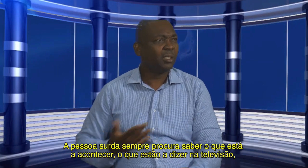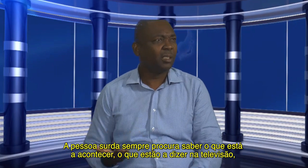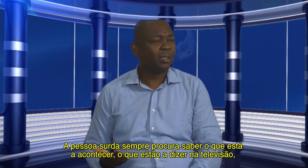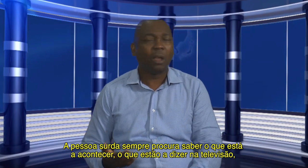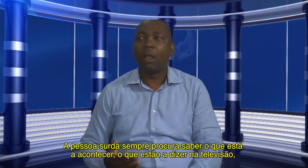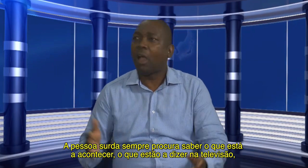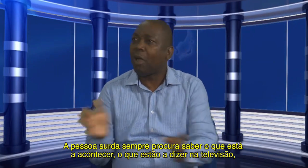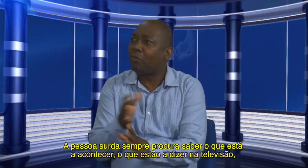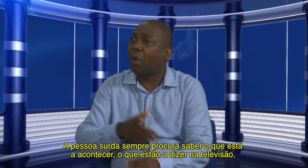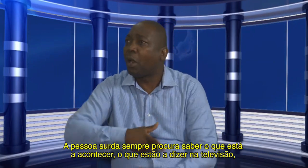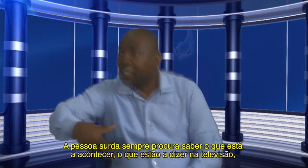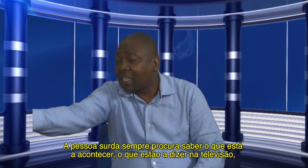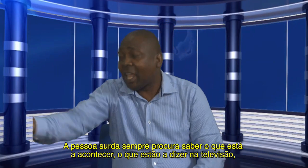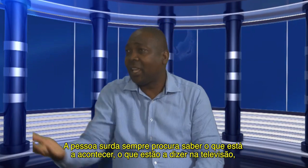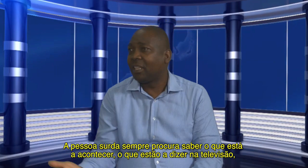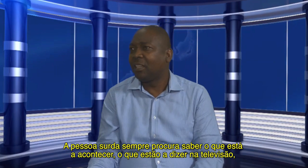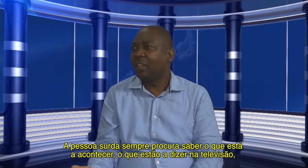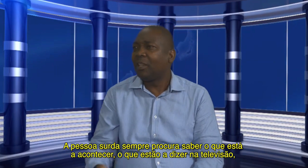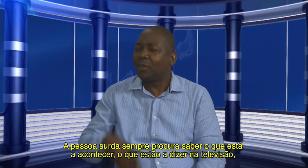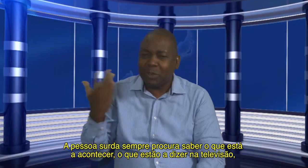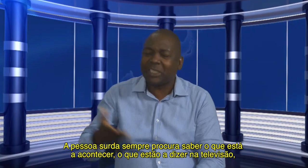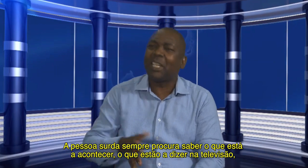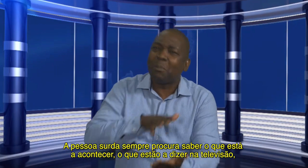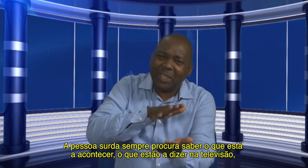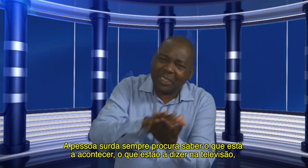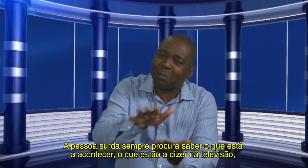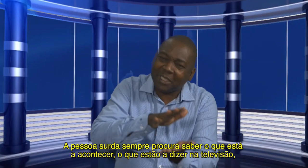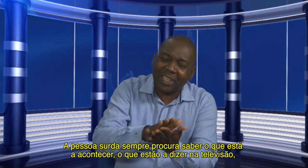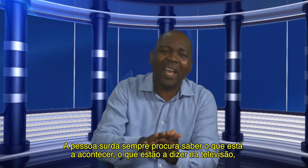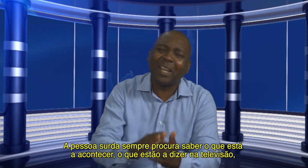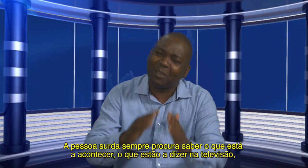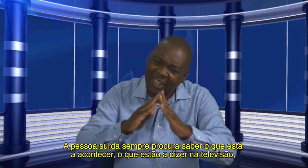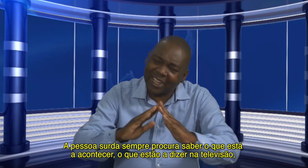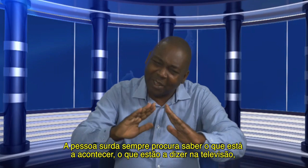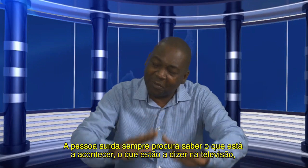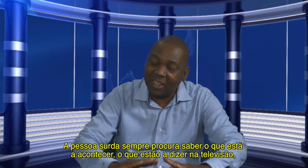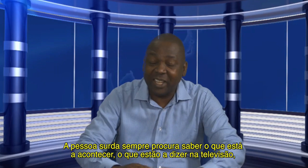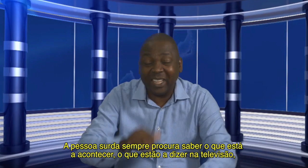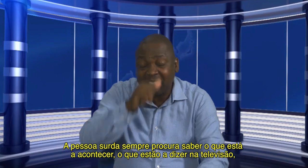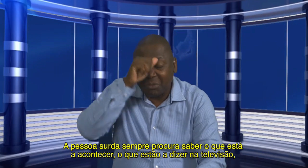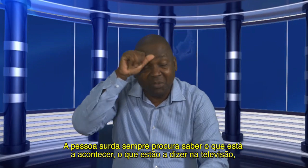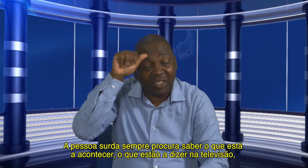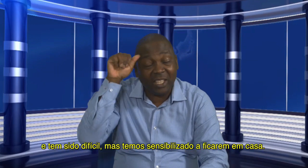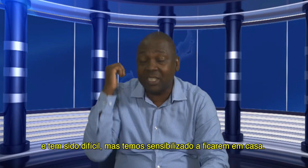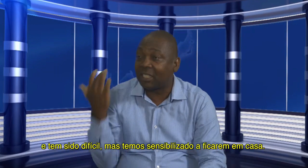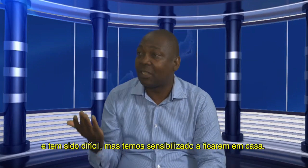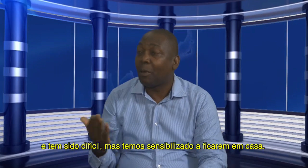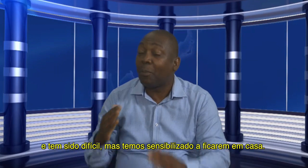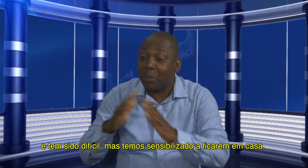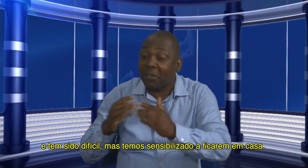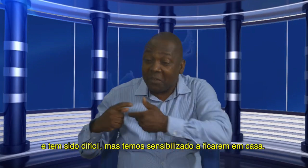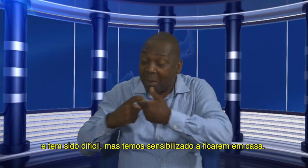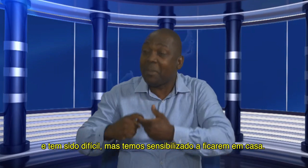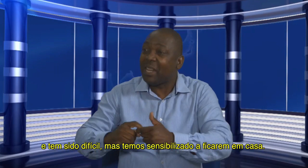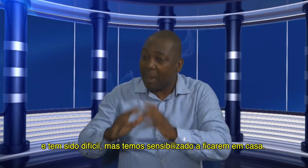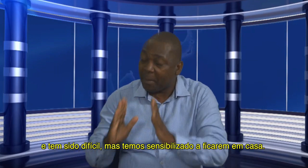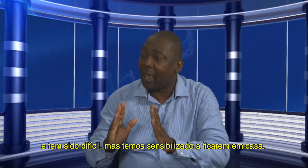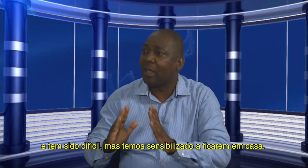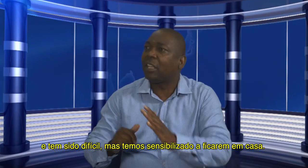está a ver na TV, então, a família está bom escutando, a gente tem a sensibilidade para ficar em casa, apesar da